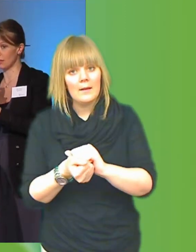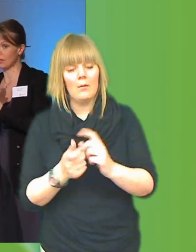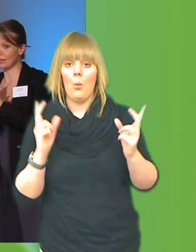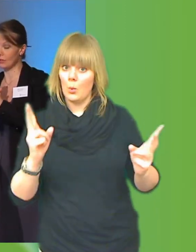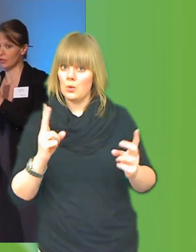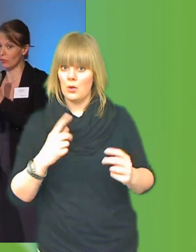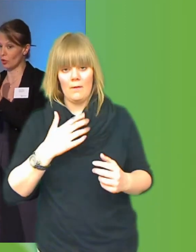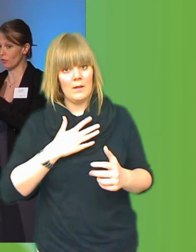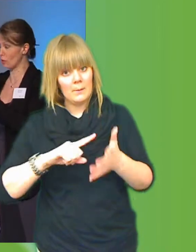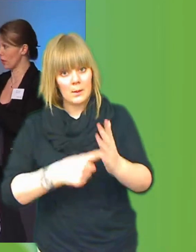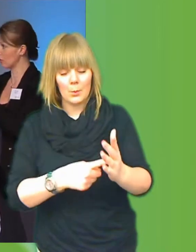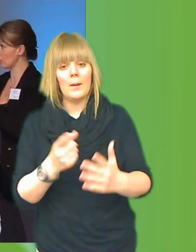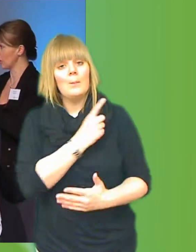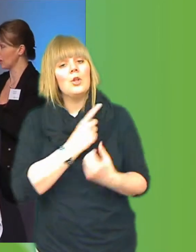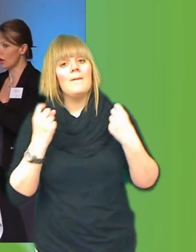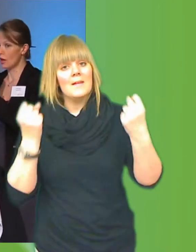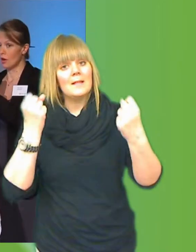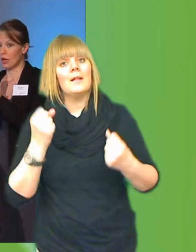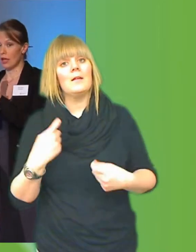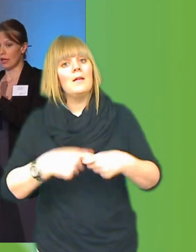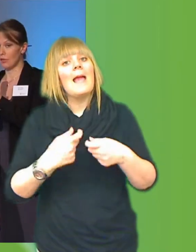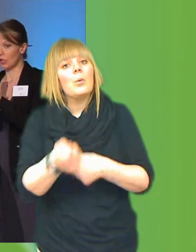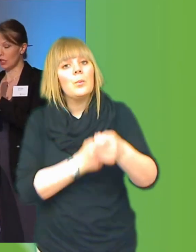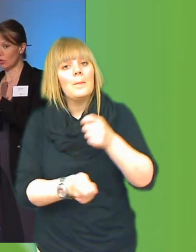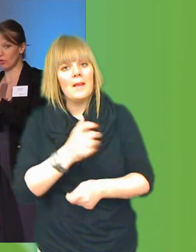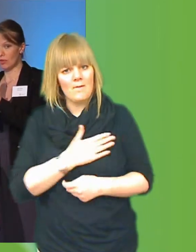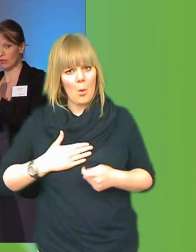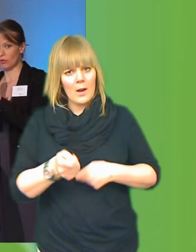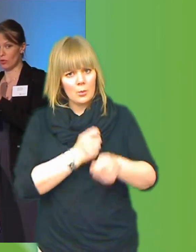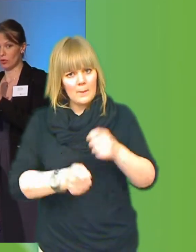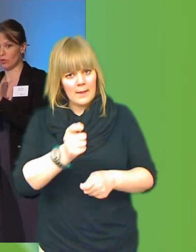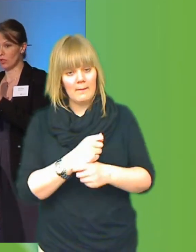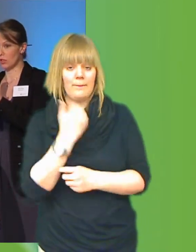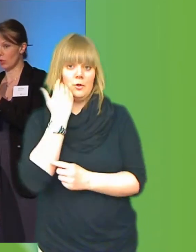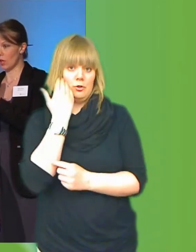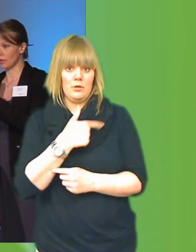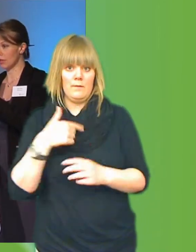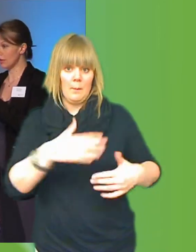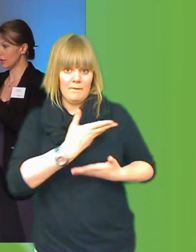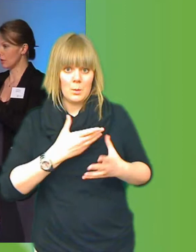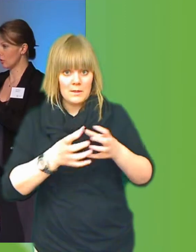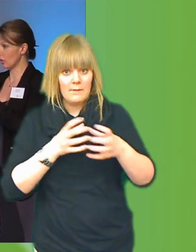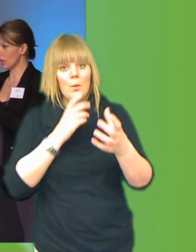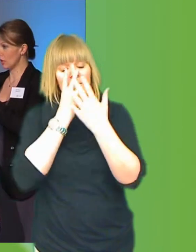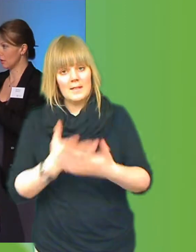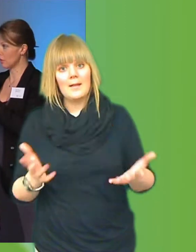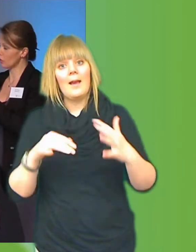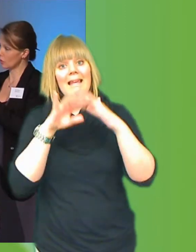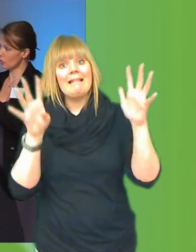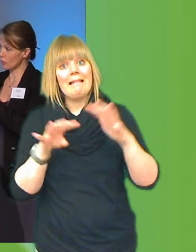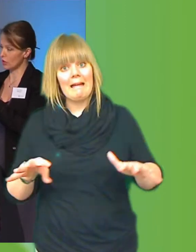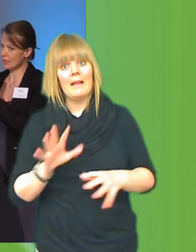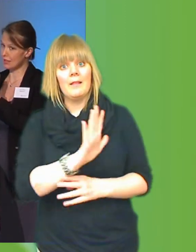nämna att det är jätteviktigt för vår ekonomi. Nyligen kom det siffror som visar på att internetekonomin